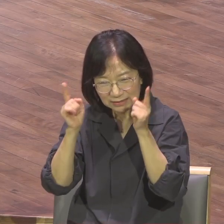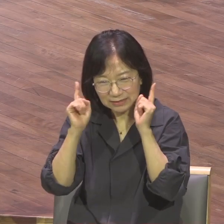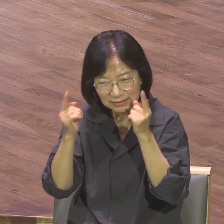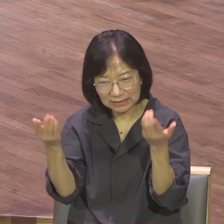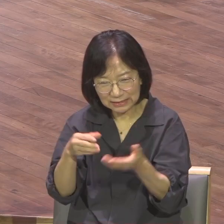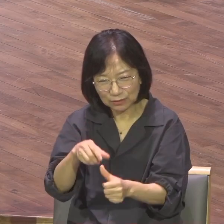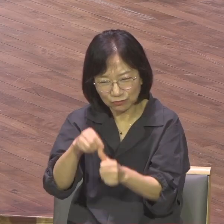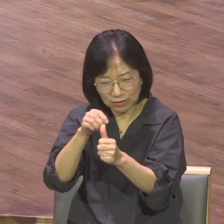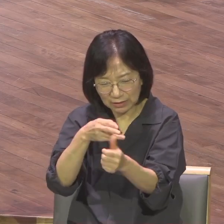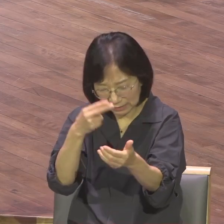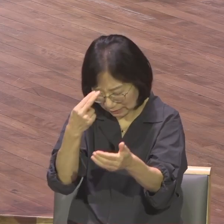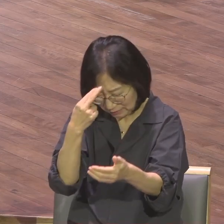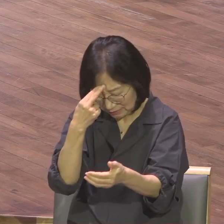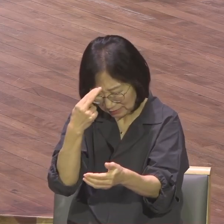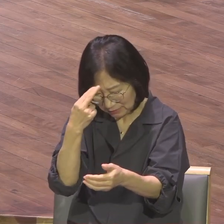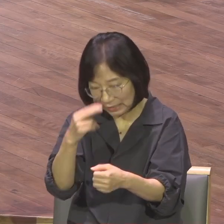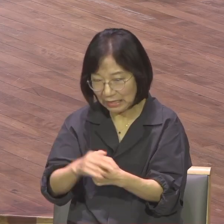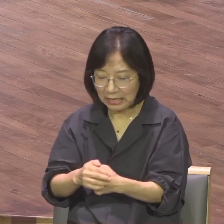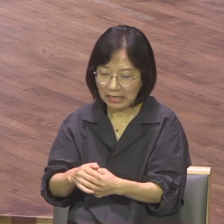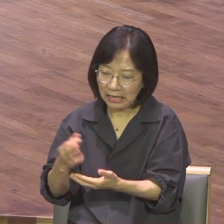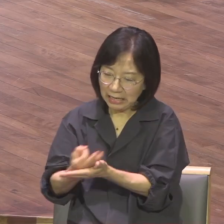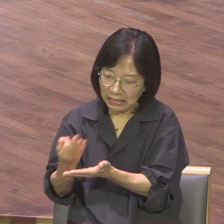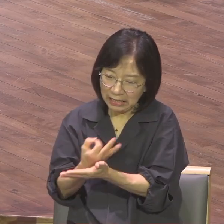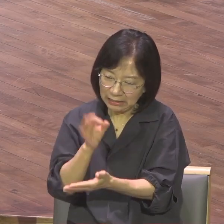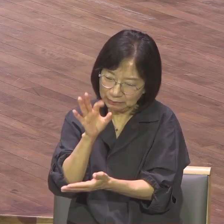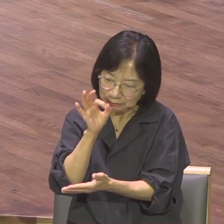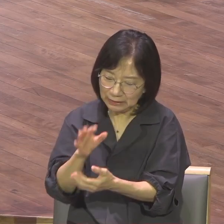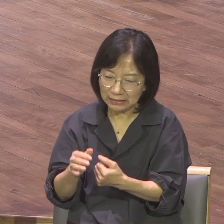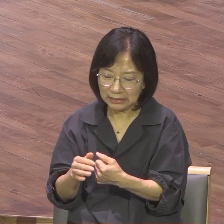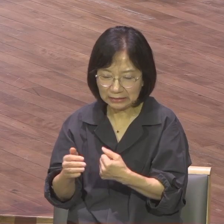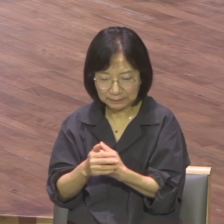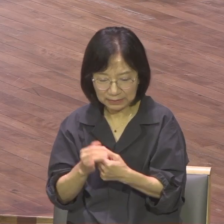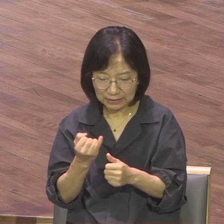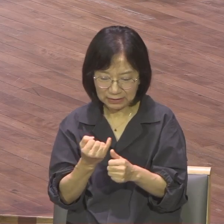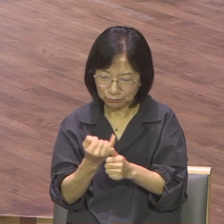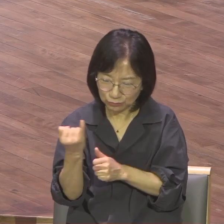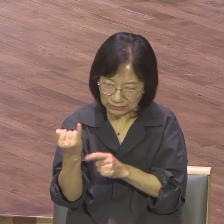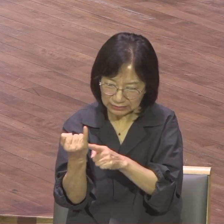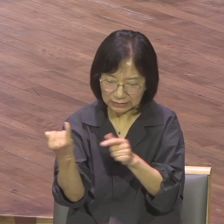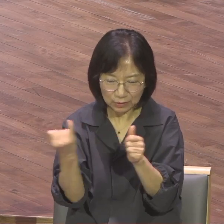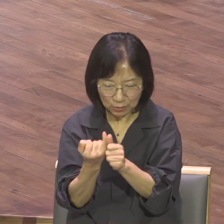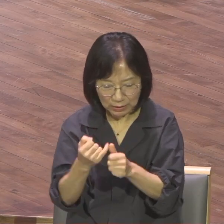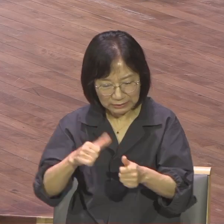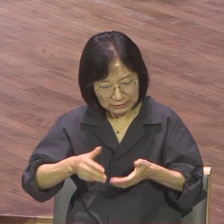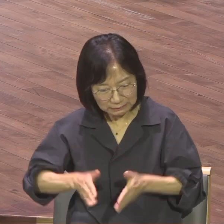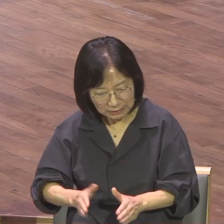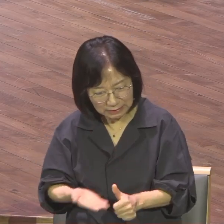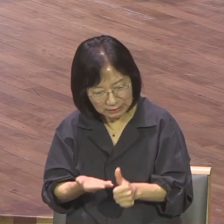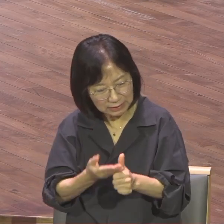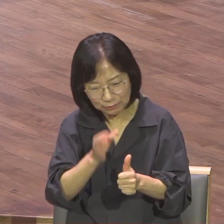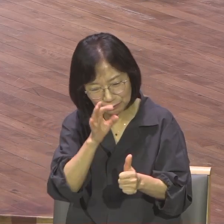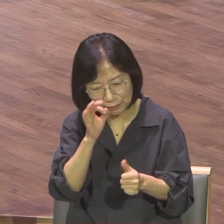챙기기 힘든데 무슨 집을 구하고 아이들 아예 그냥 마음을 닫아버린 거예요 포기한 겁니다